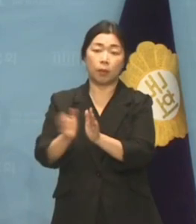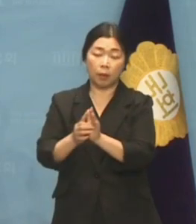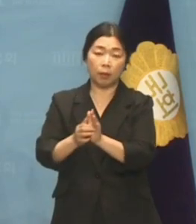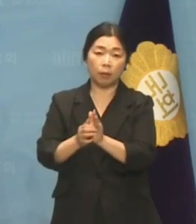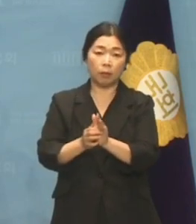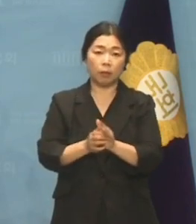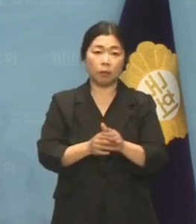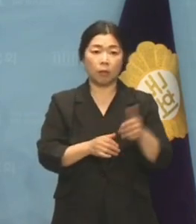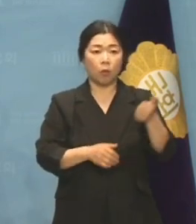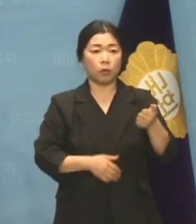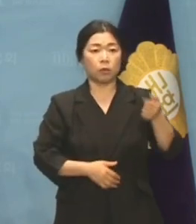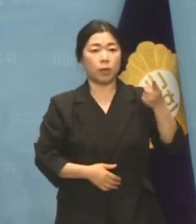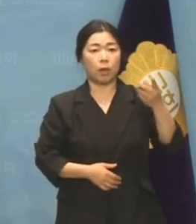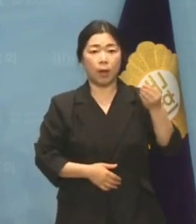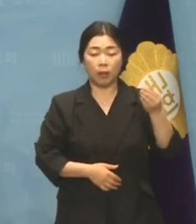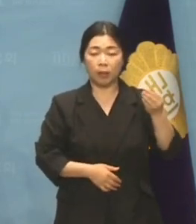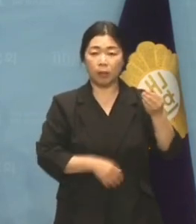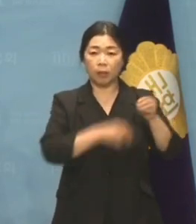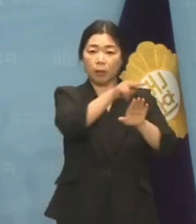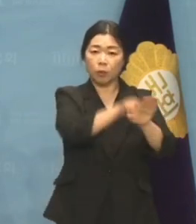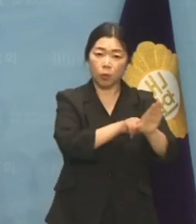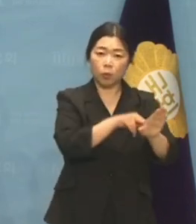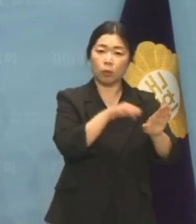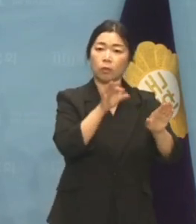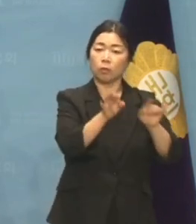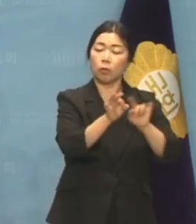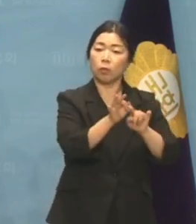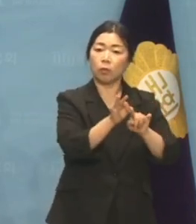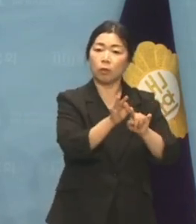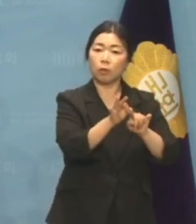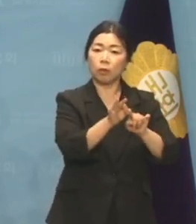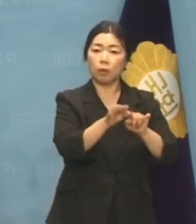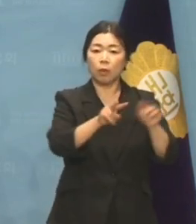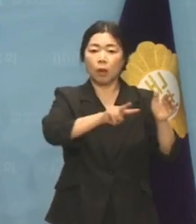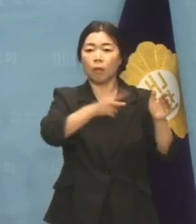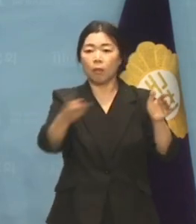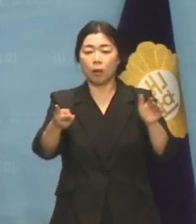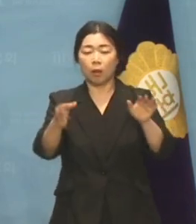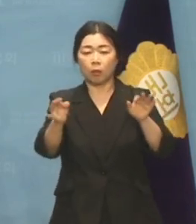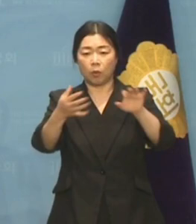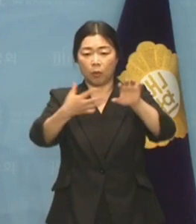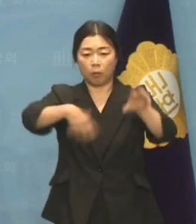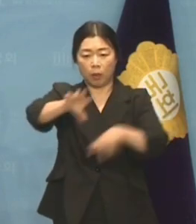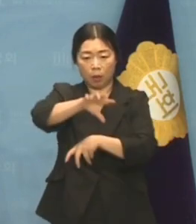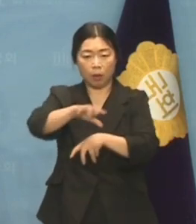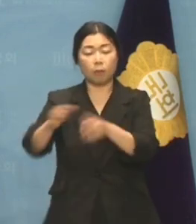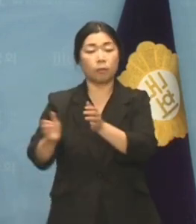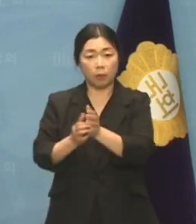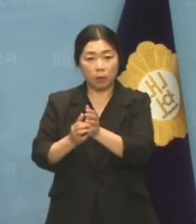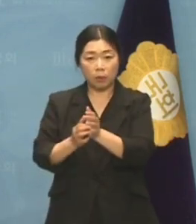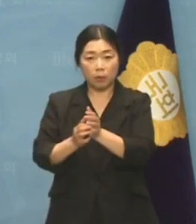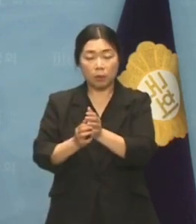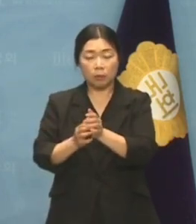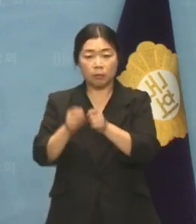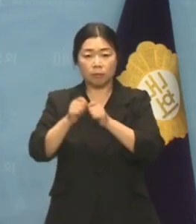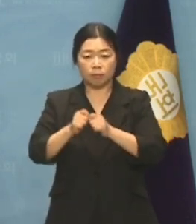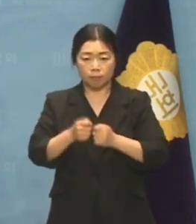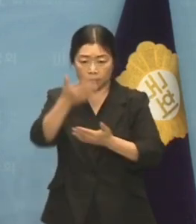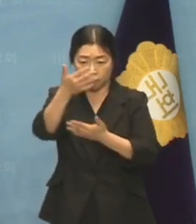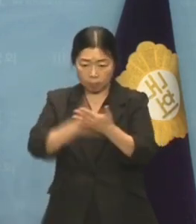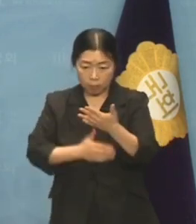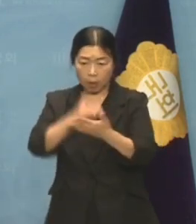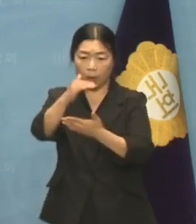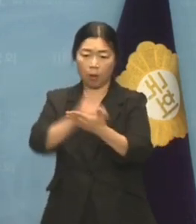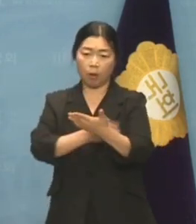갖고 있던 51만 개의 위믹스 코인도 클레이페이로 자금 세탁한 정황까지 드러나고